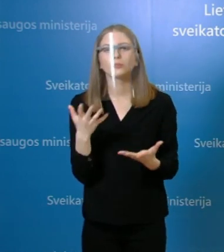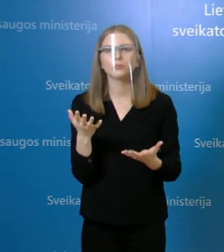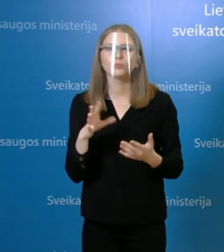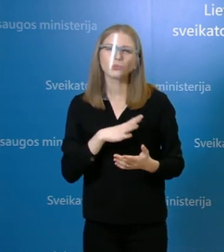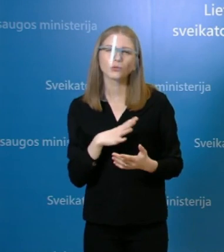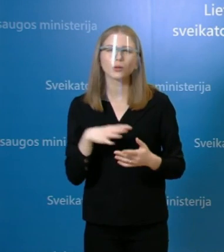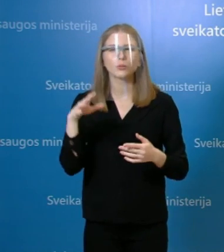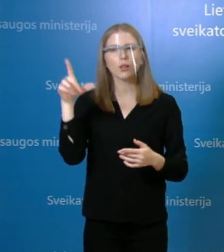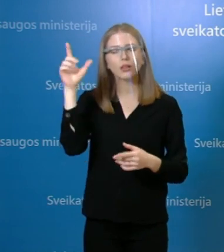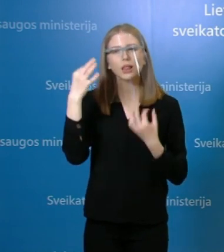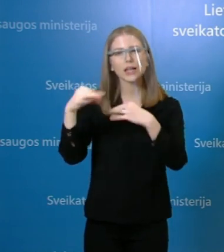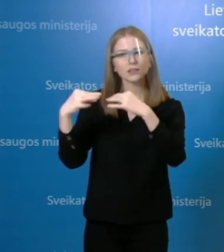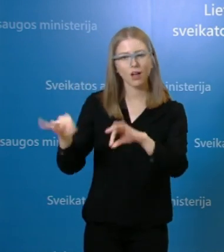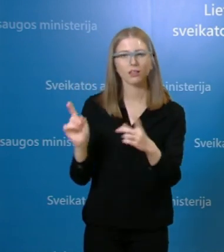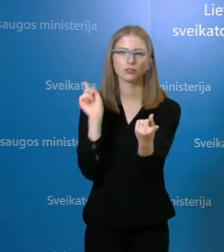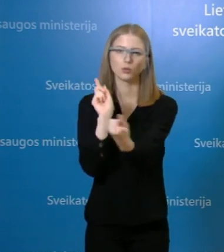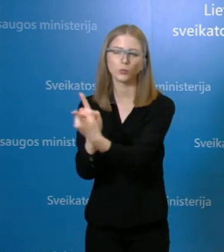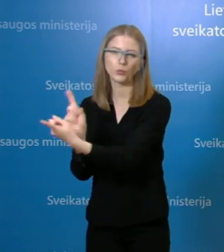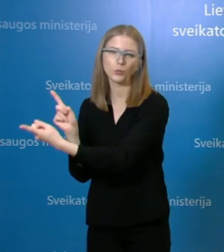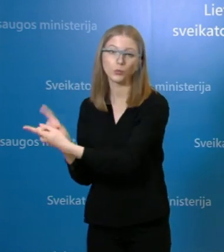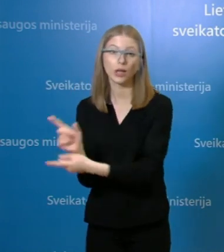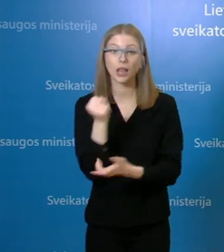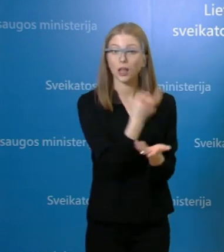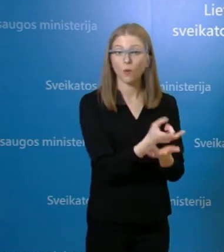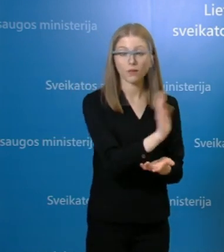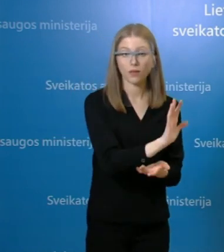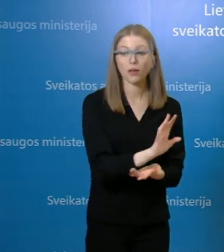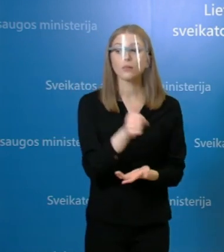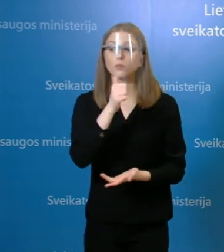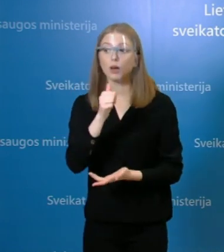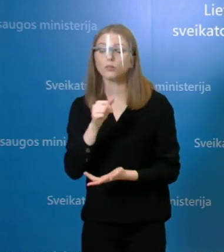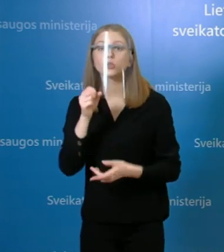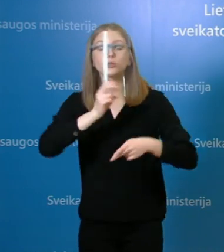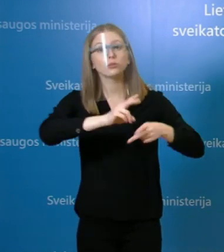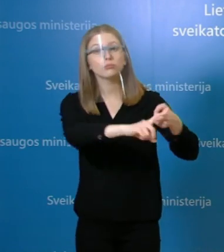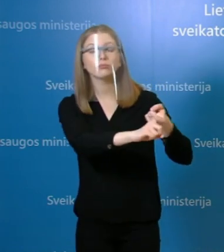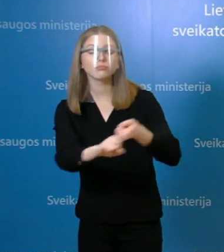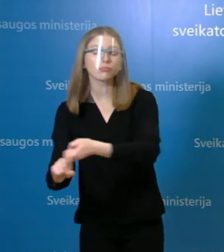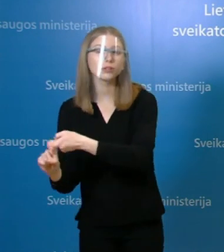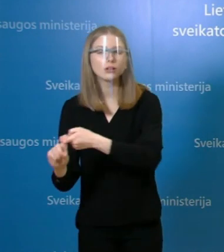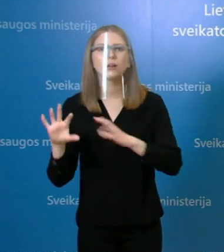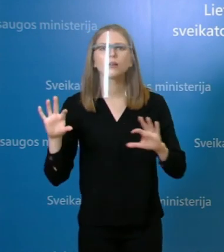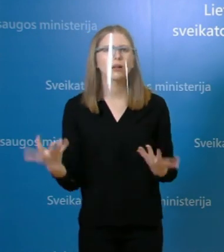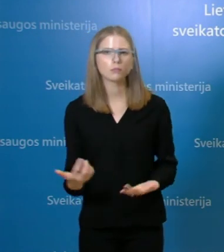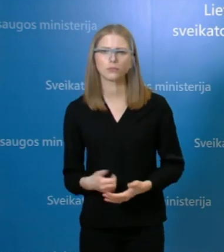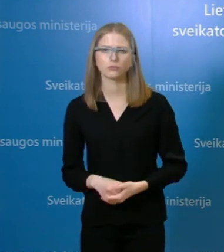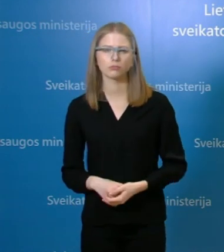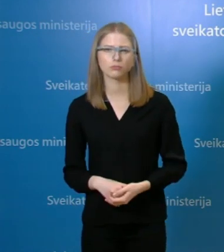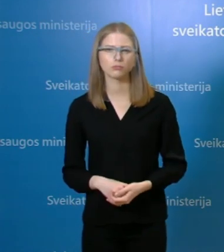viena užsikrėte nuo kitos, ar abi, bet dirbdamas, užsikrėte nuo žmonių, kurie sirgo pušino kelyje?